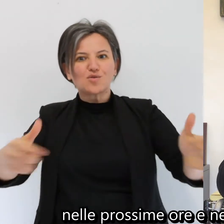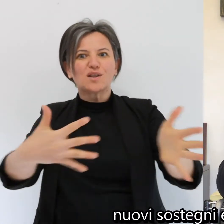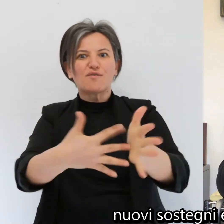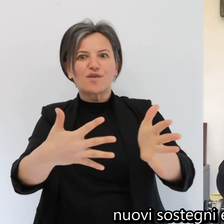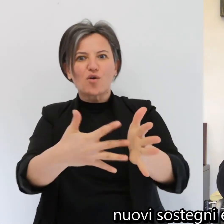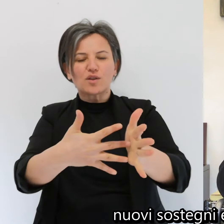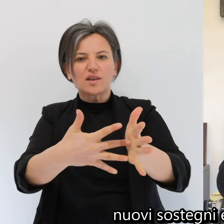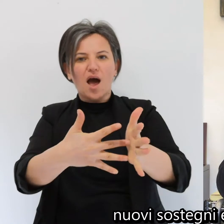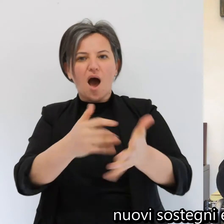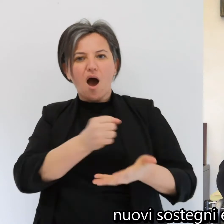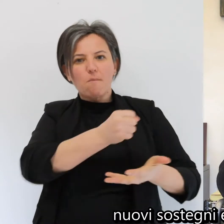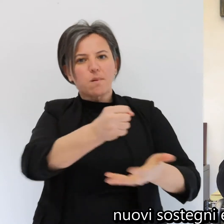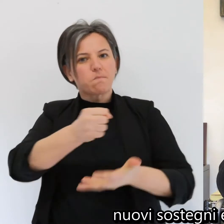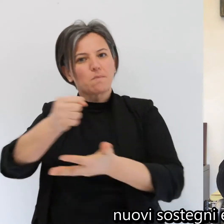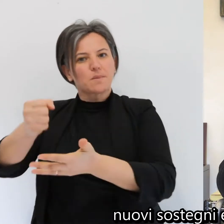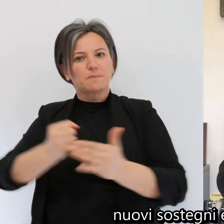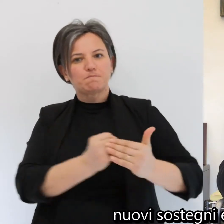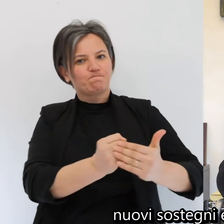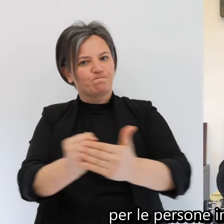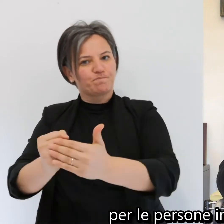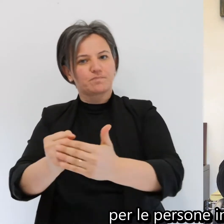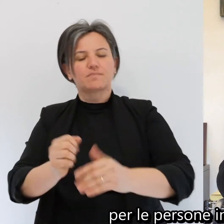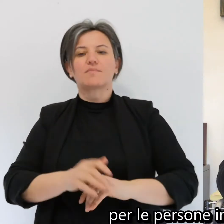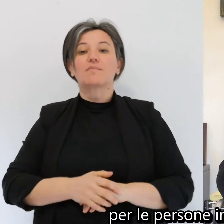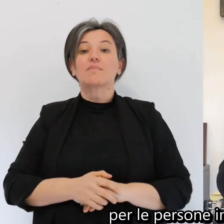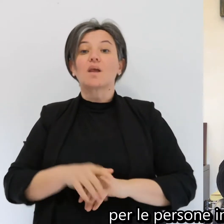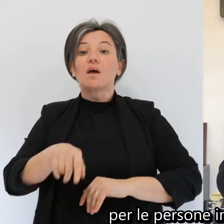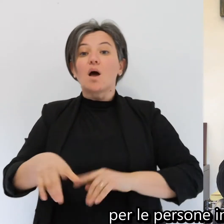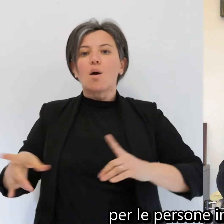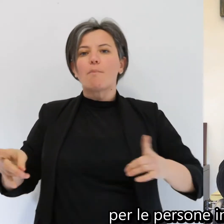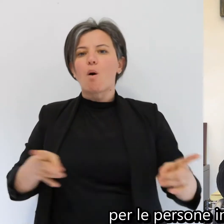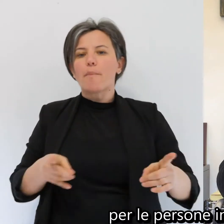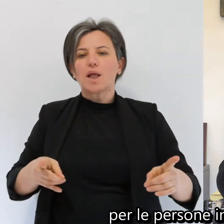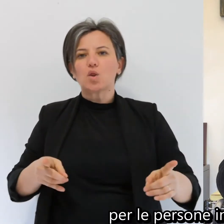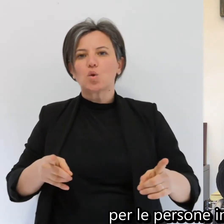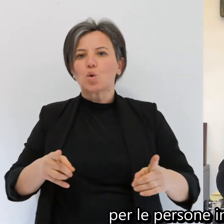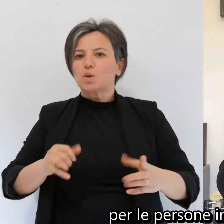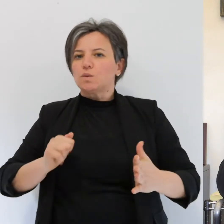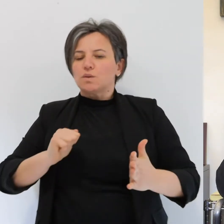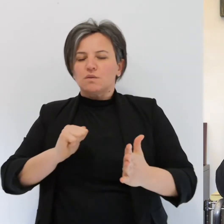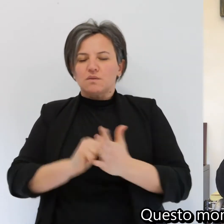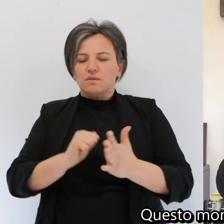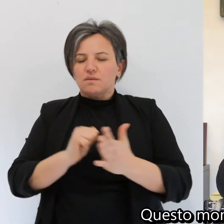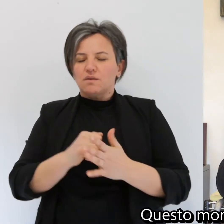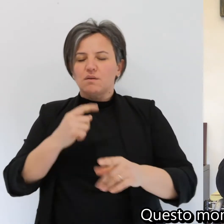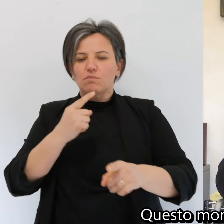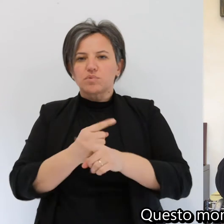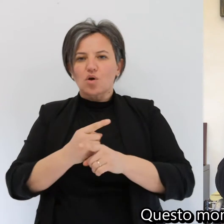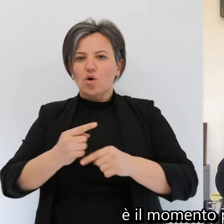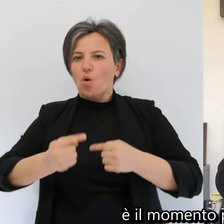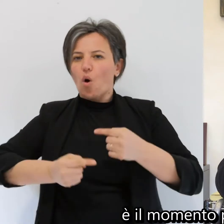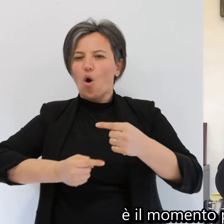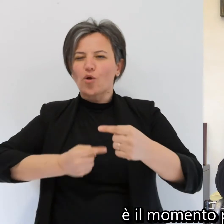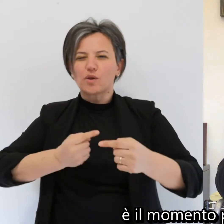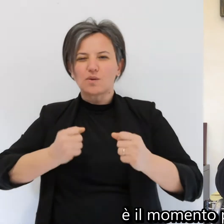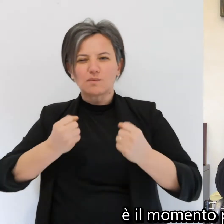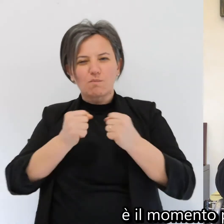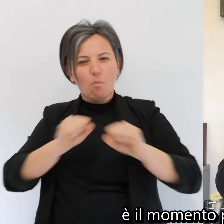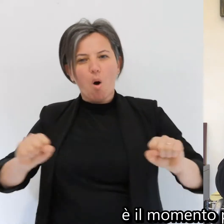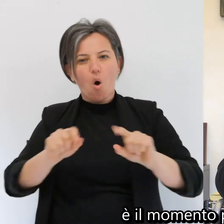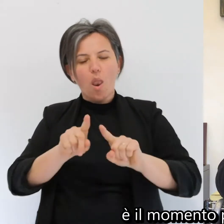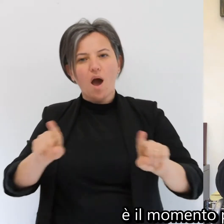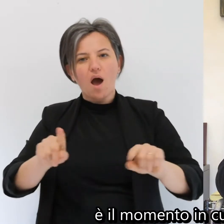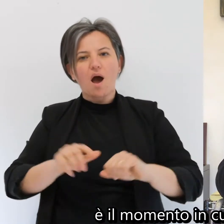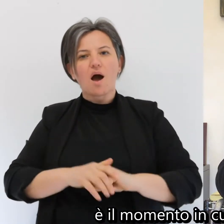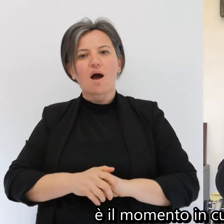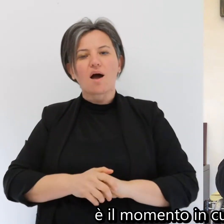nuovi sostegni economici per le persone in difficoltà. Questo momento è il momento più